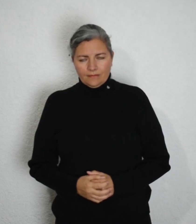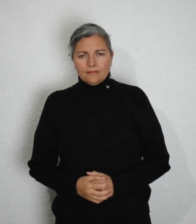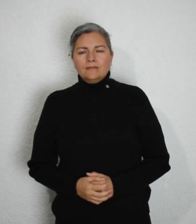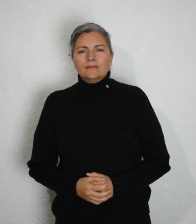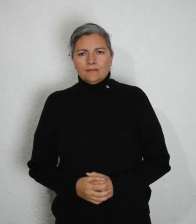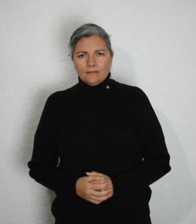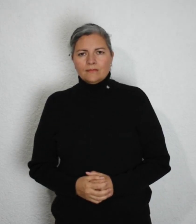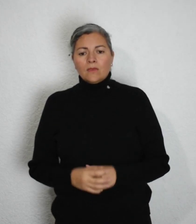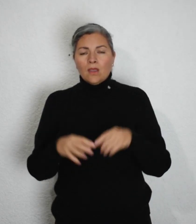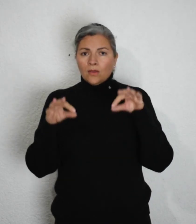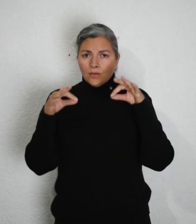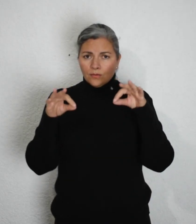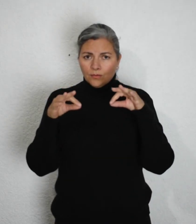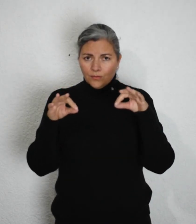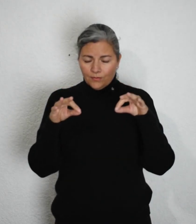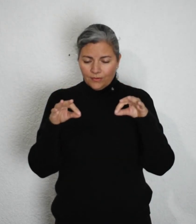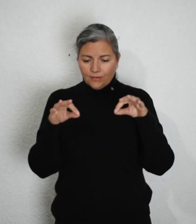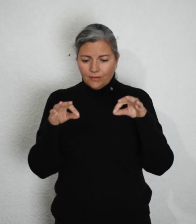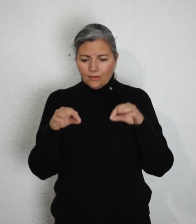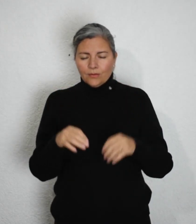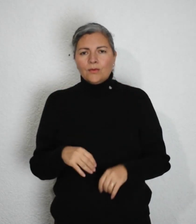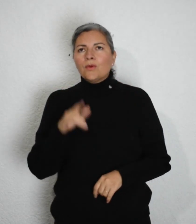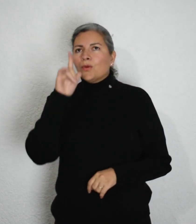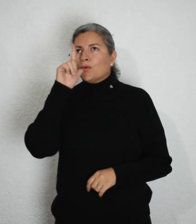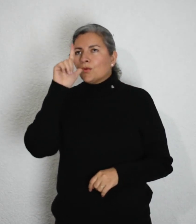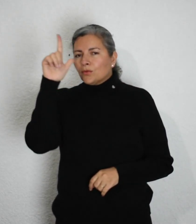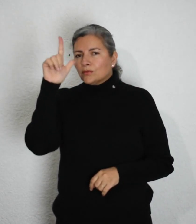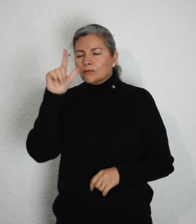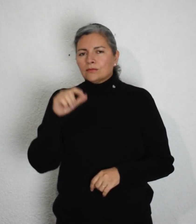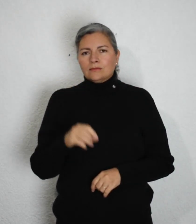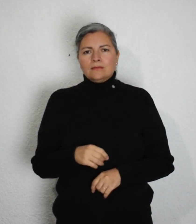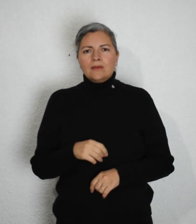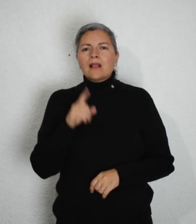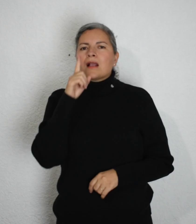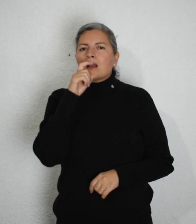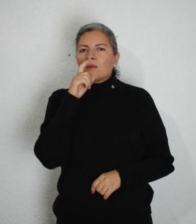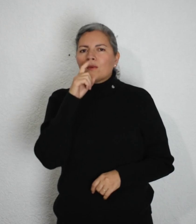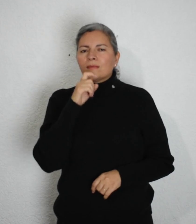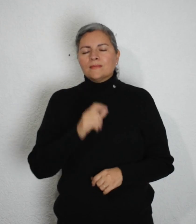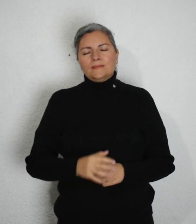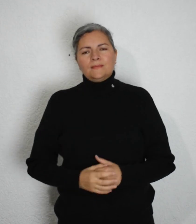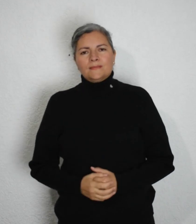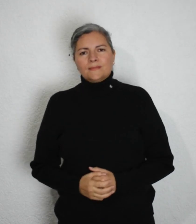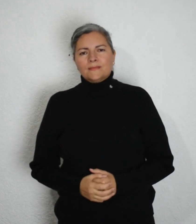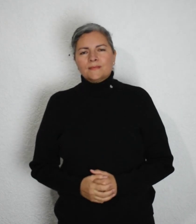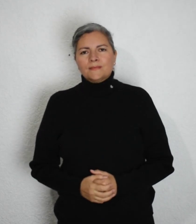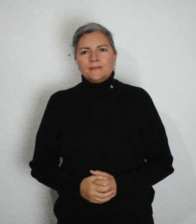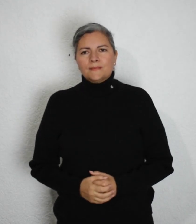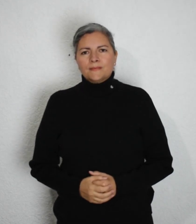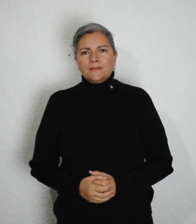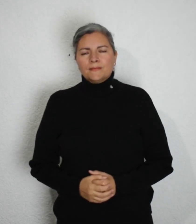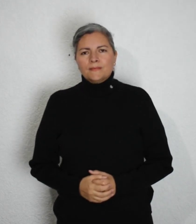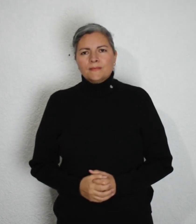cárcel.